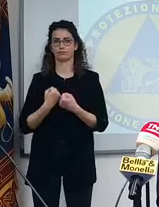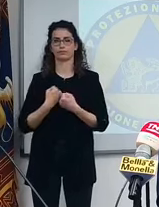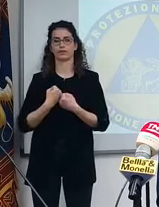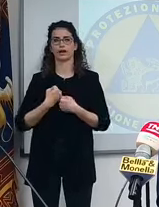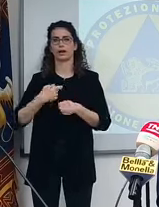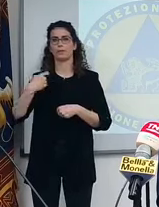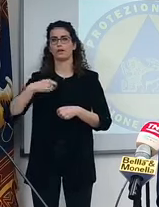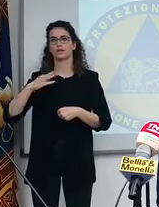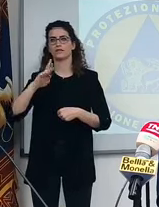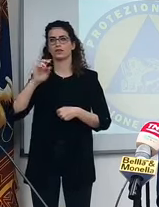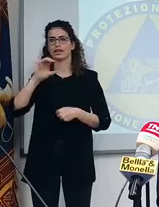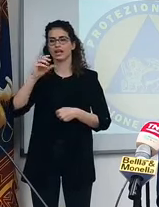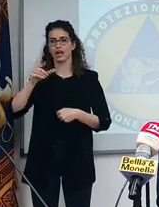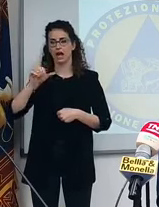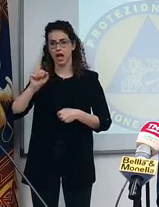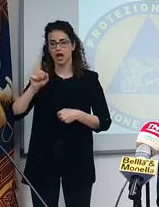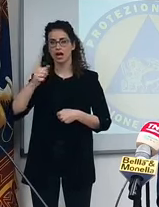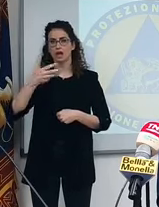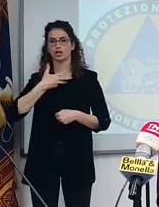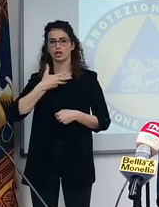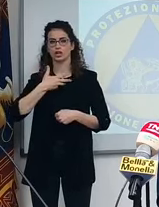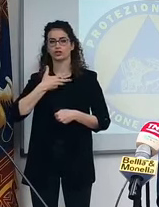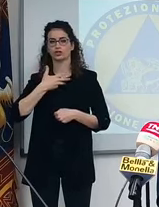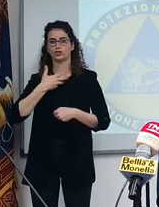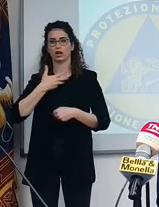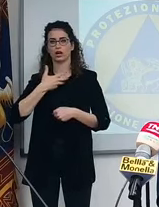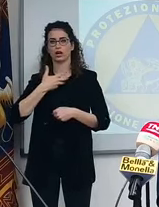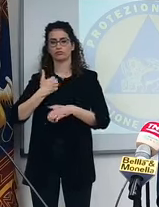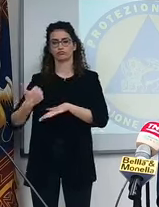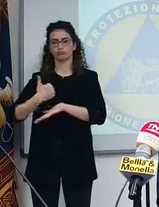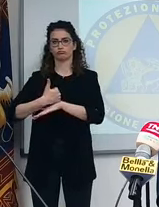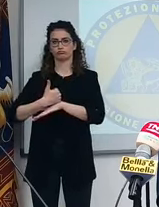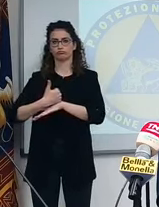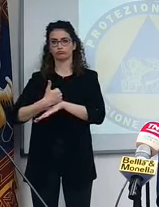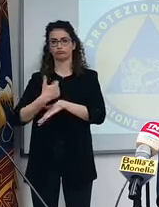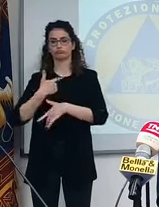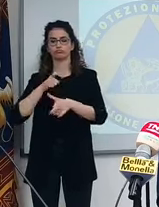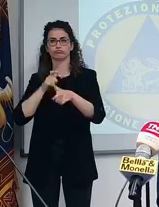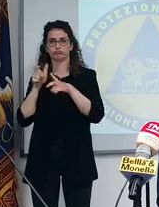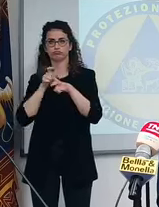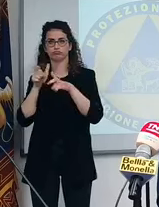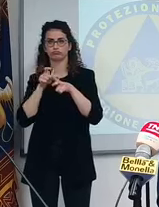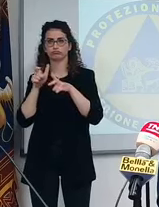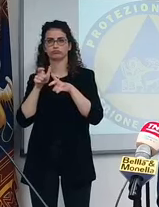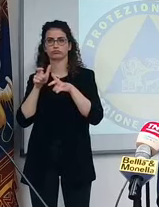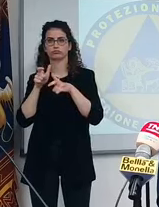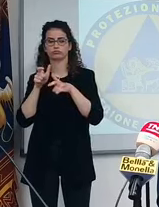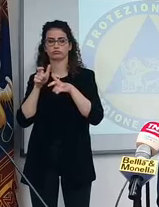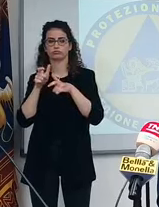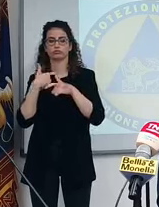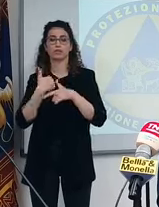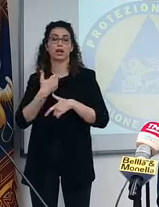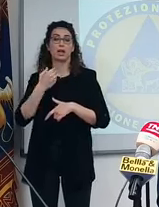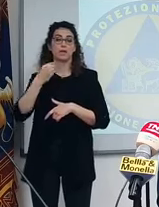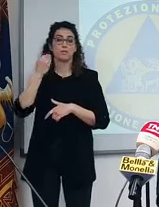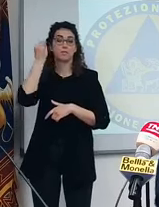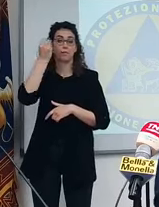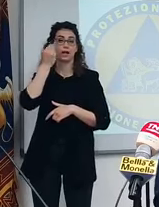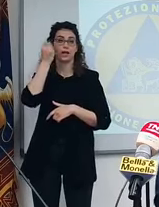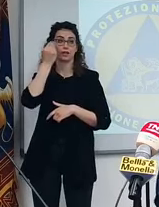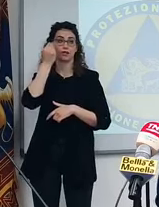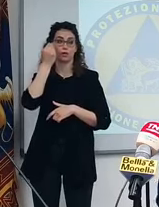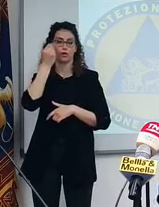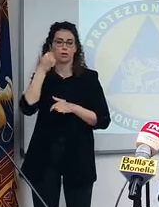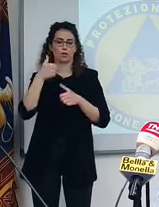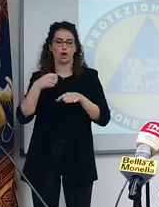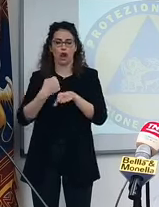Federica poi avrà, per conto nostro, le interlocuzioni, ma insomma, penso che la base